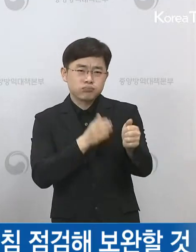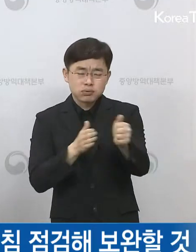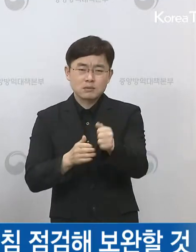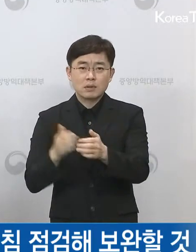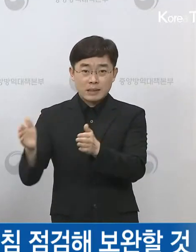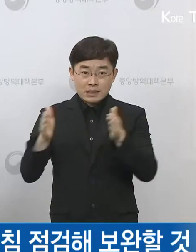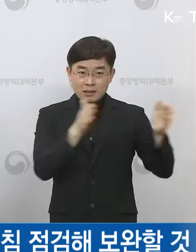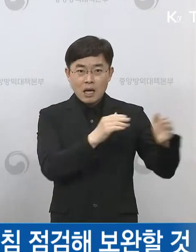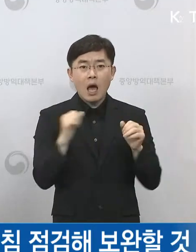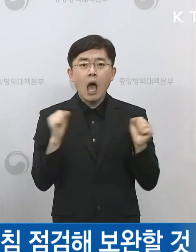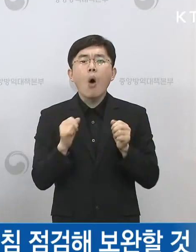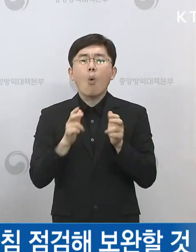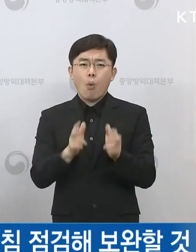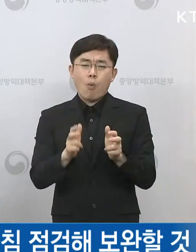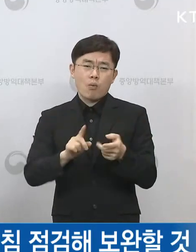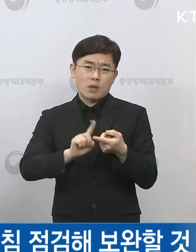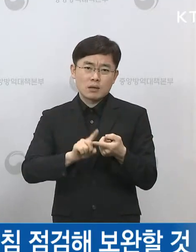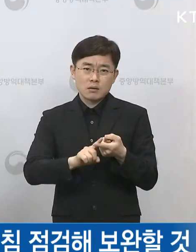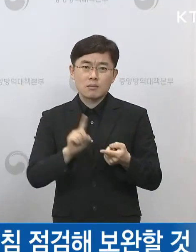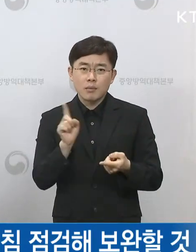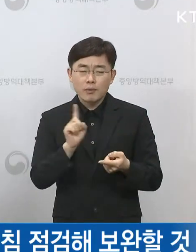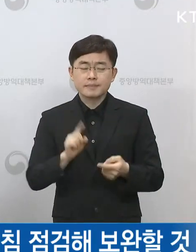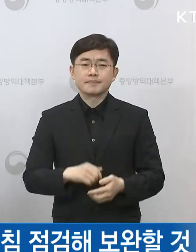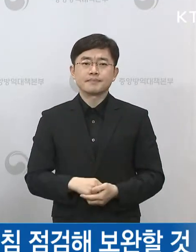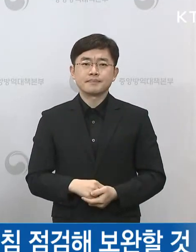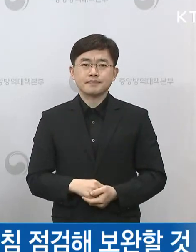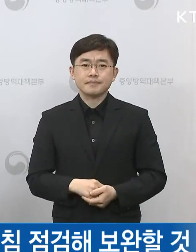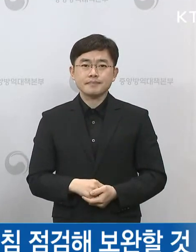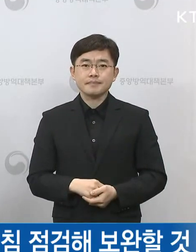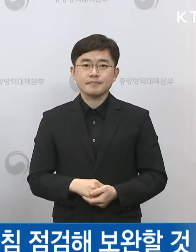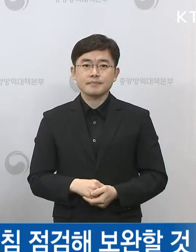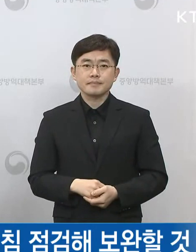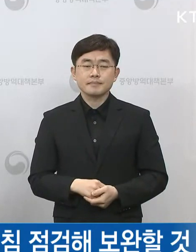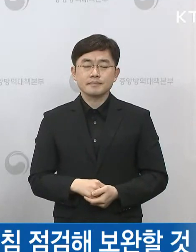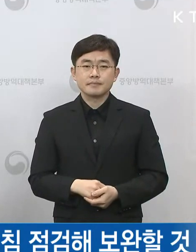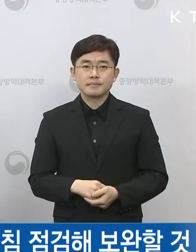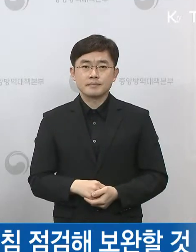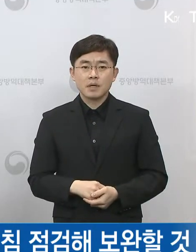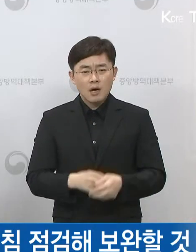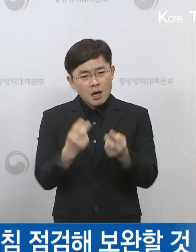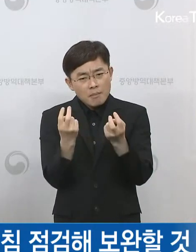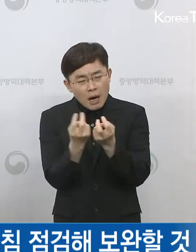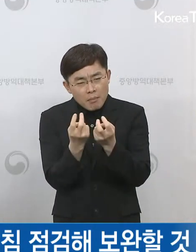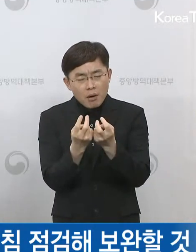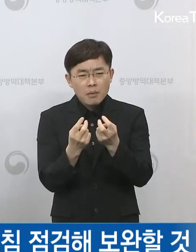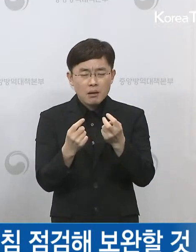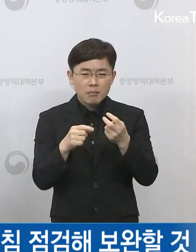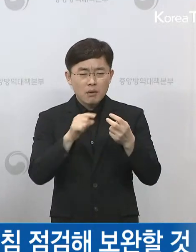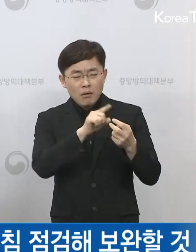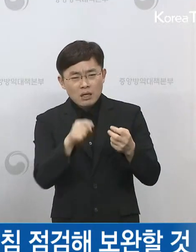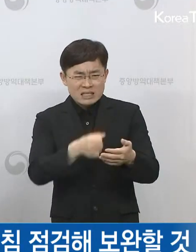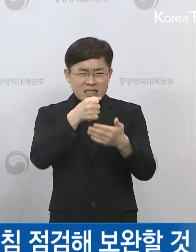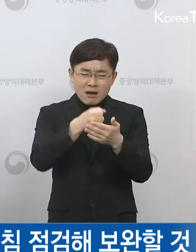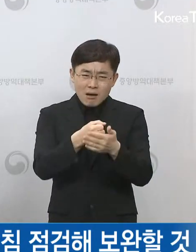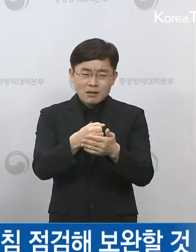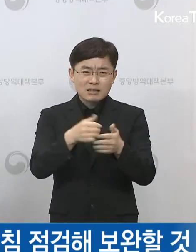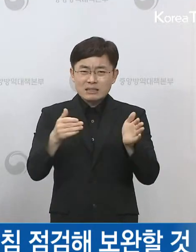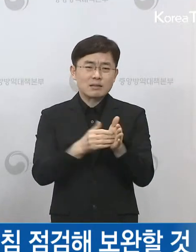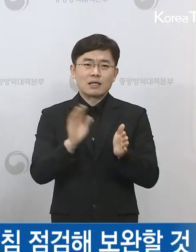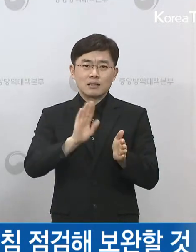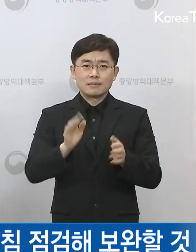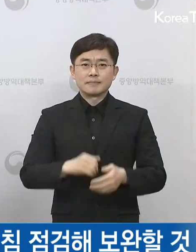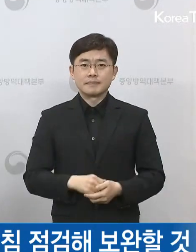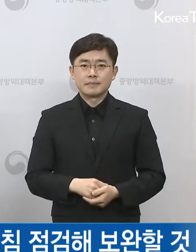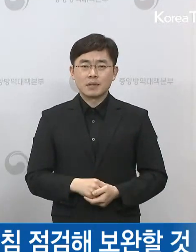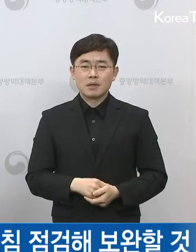관련해서는 아직까지는 실험적으로 어떻게 이게 비말이 확산이 되는지 또 이게 에어로졸